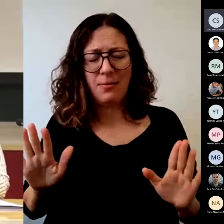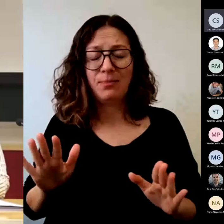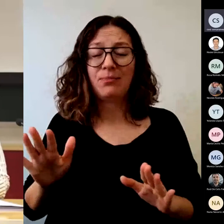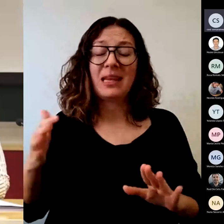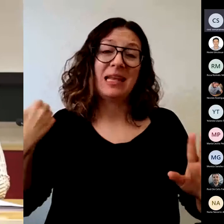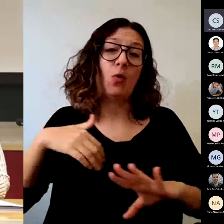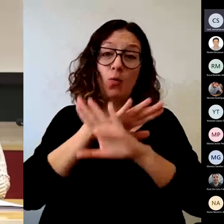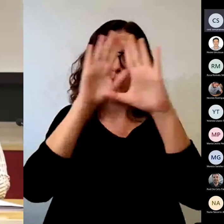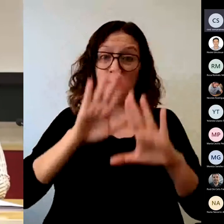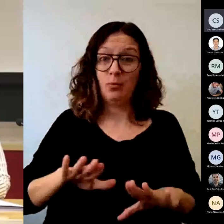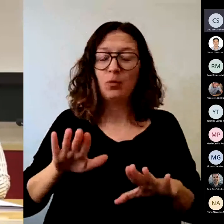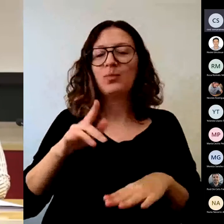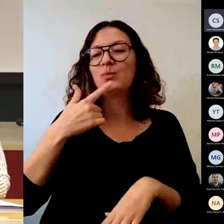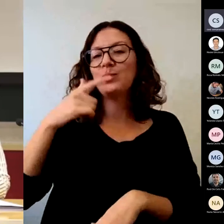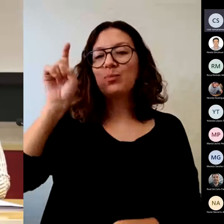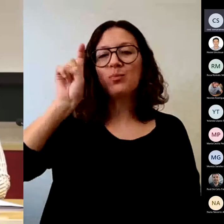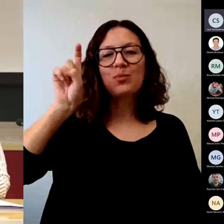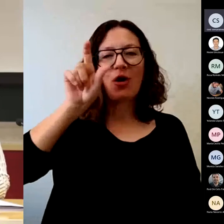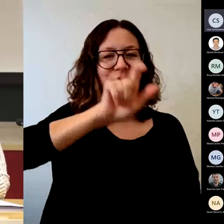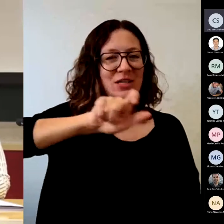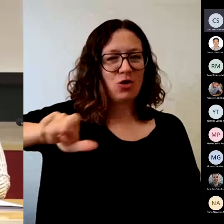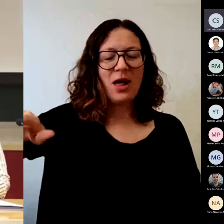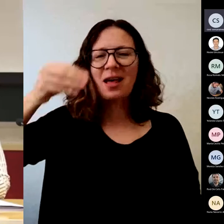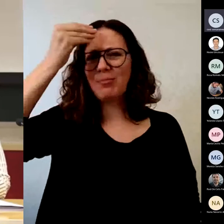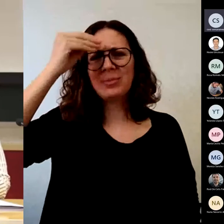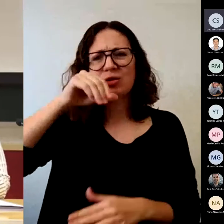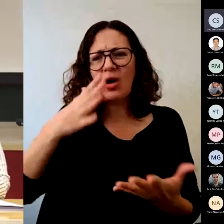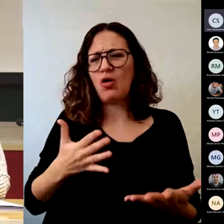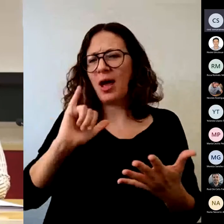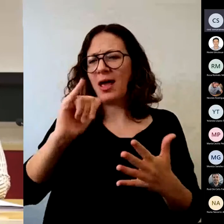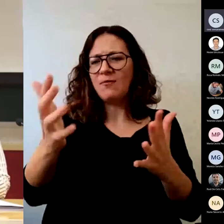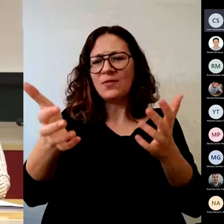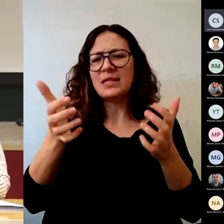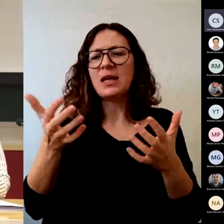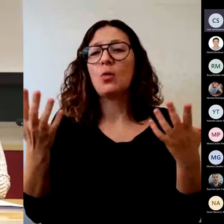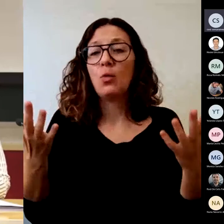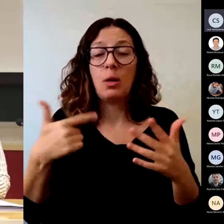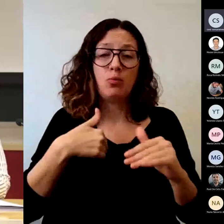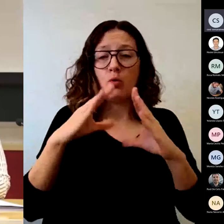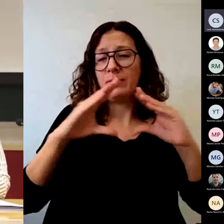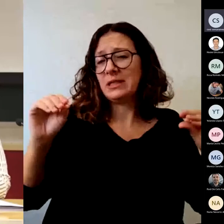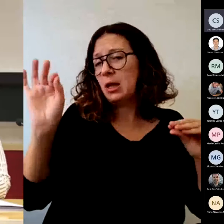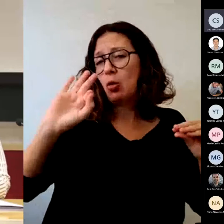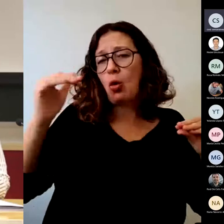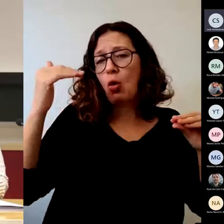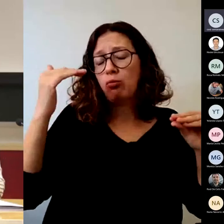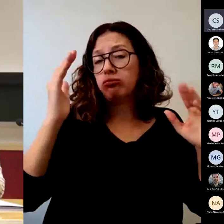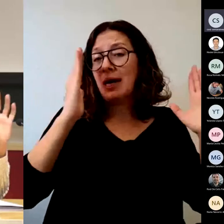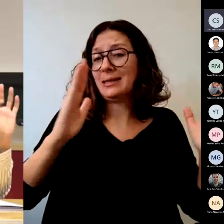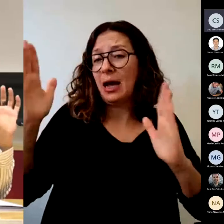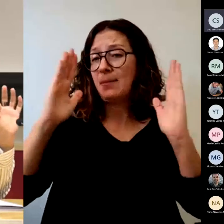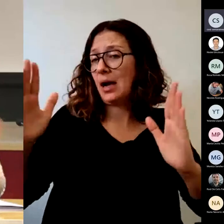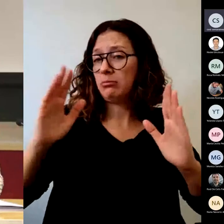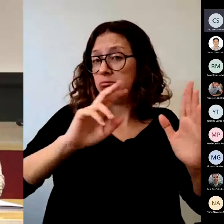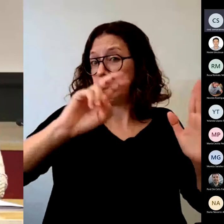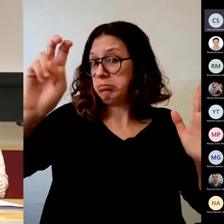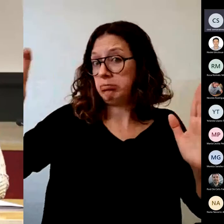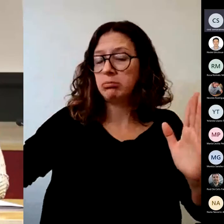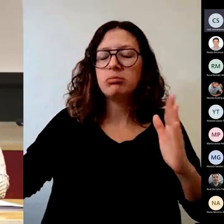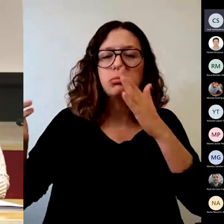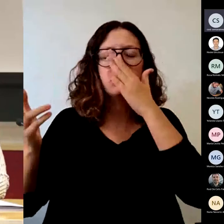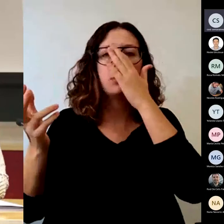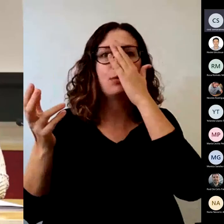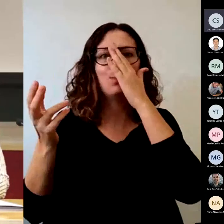la ventaja que yo veo ahora, sea en la universidad y en el resto de etapas, ha salido de forma forzosa